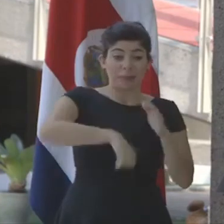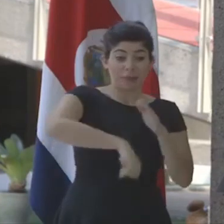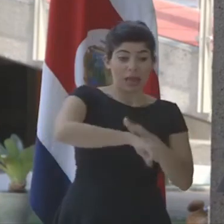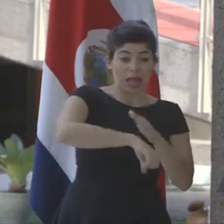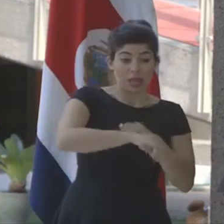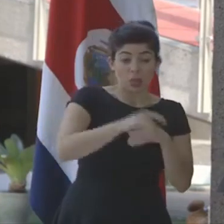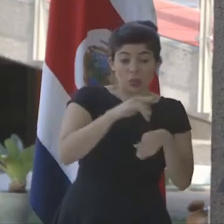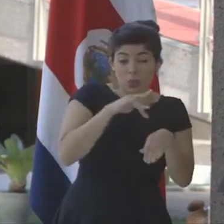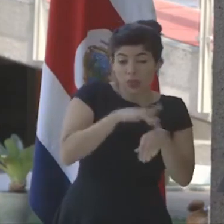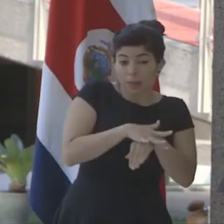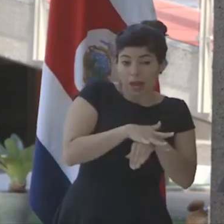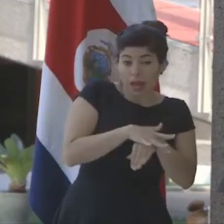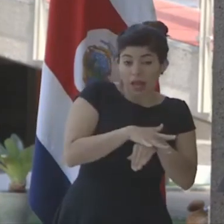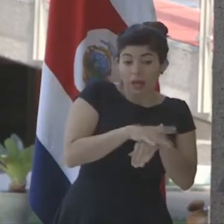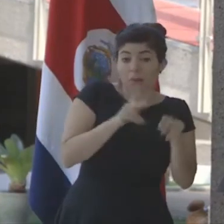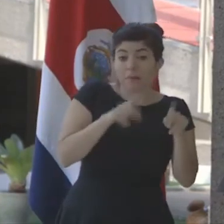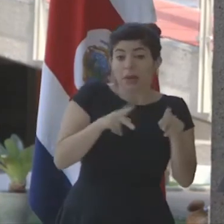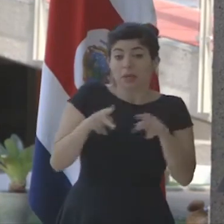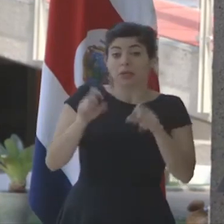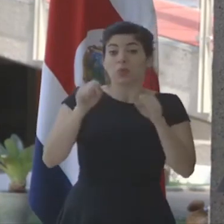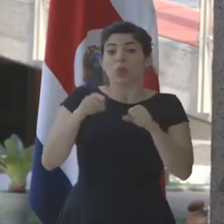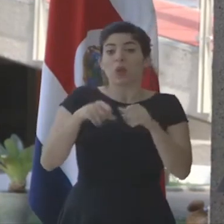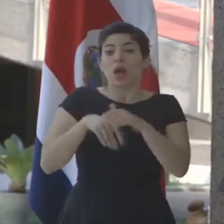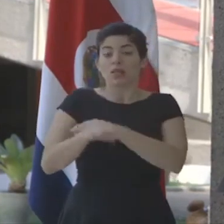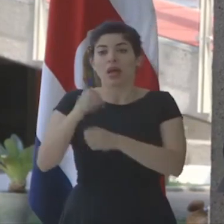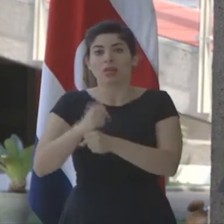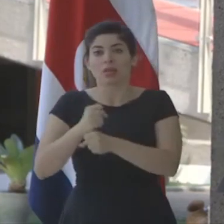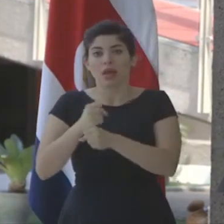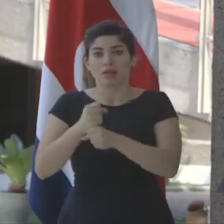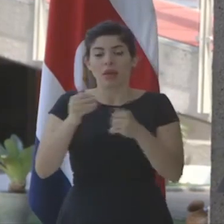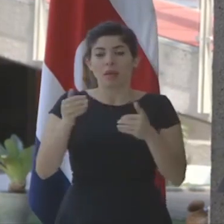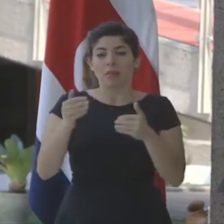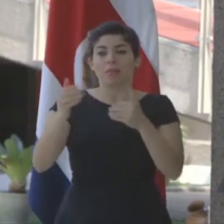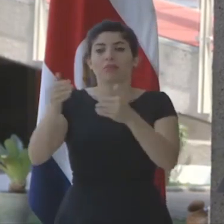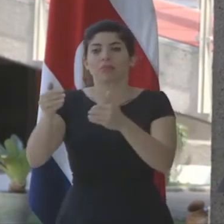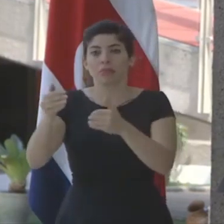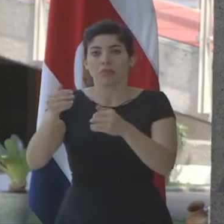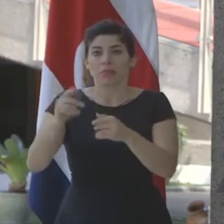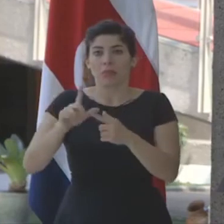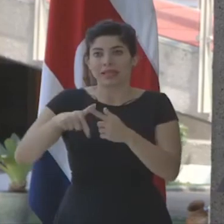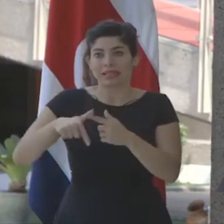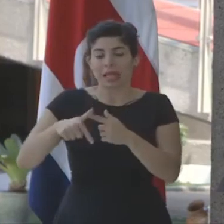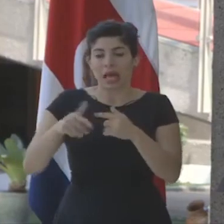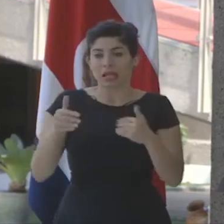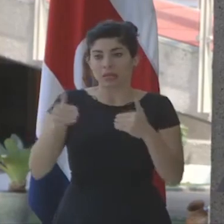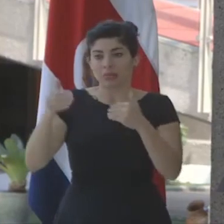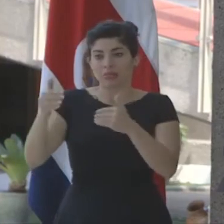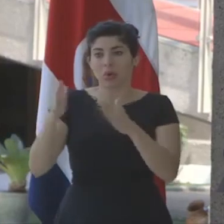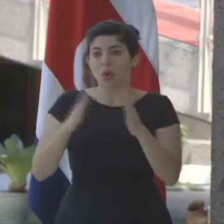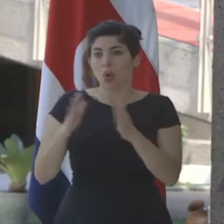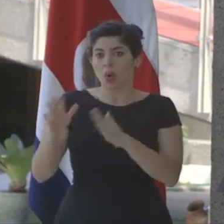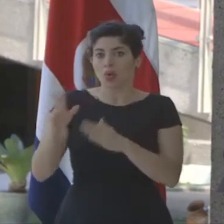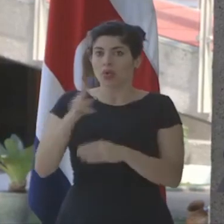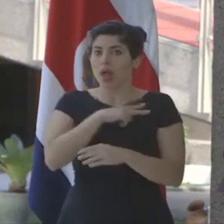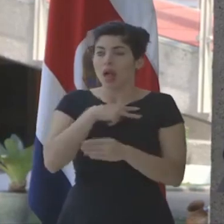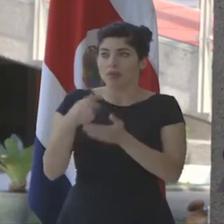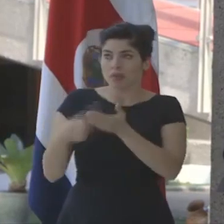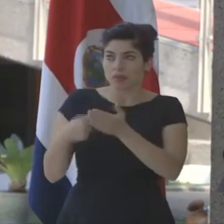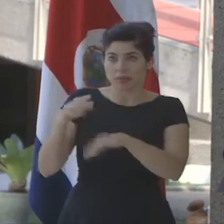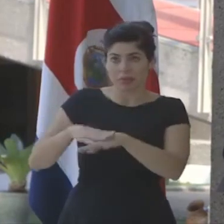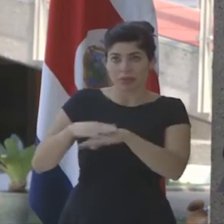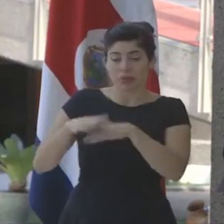entiendo, son muy tempranos, las personas pueden ingresar a laborar un poco más tarde, de manera ordenada, con sus jefes en las